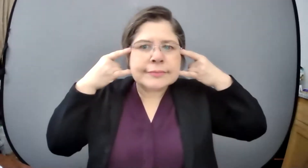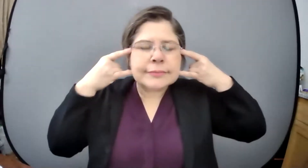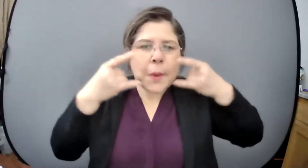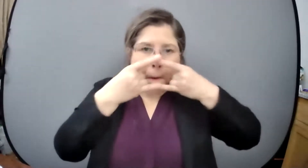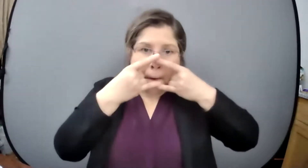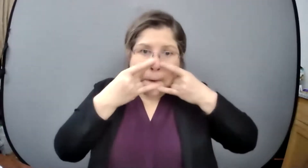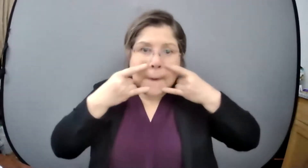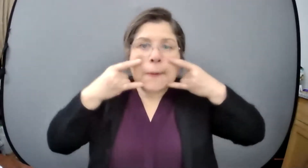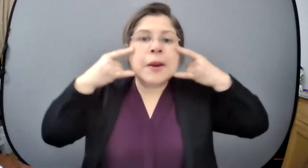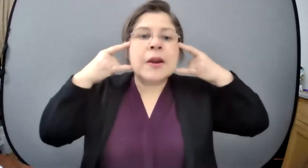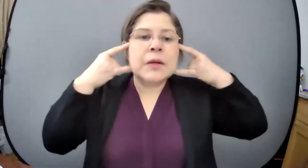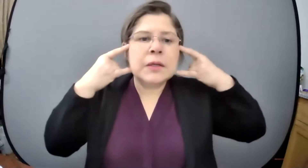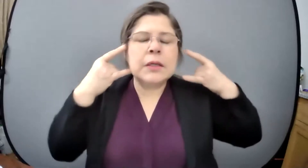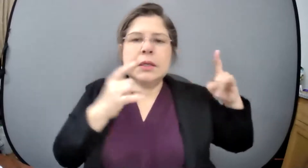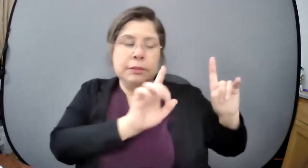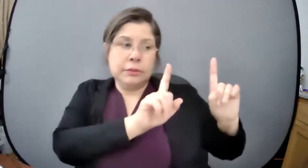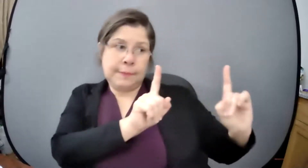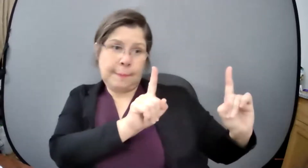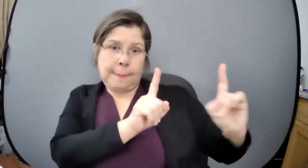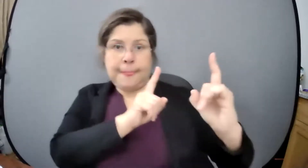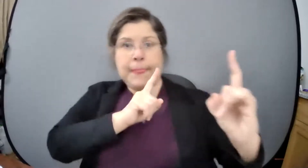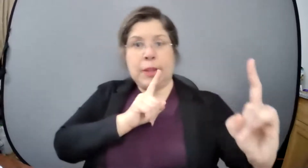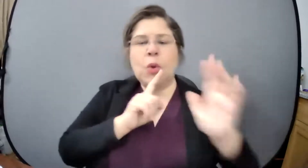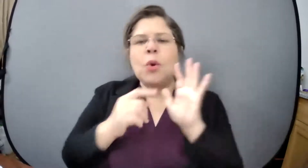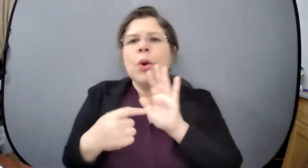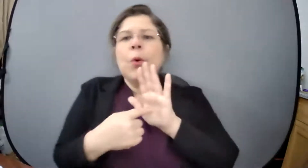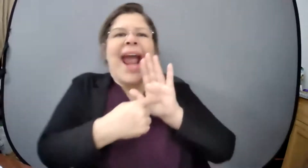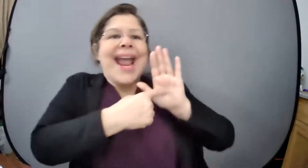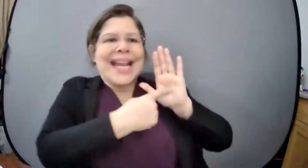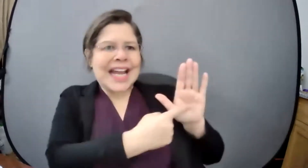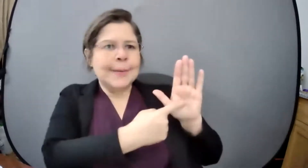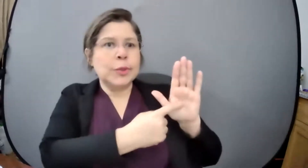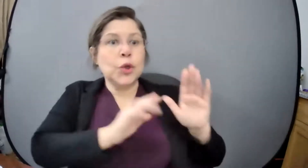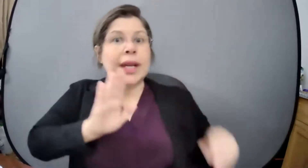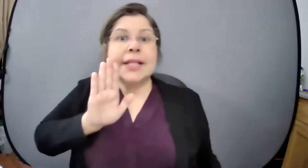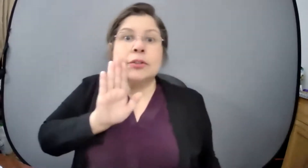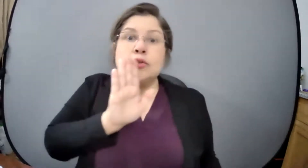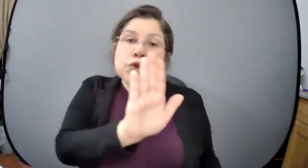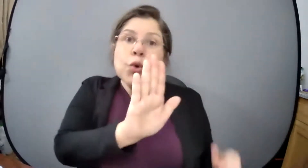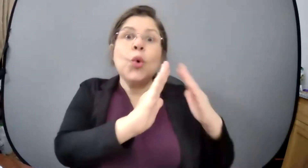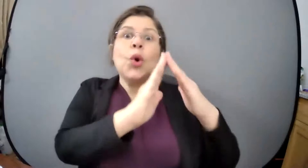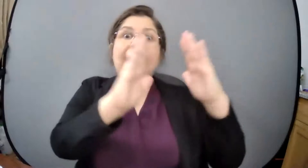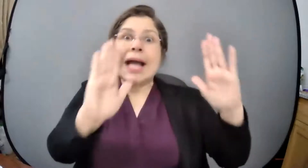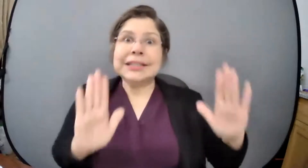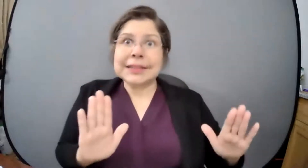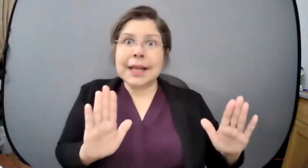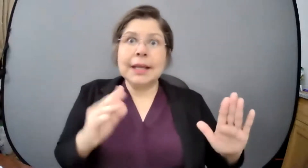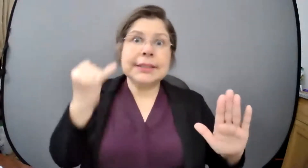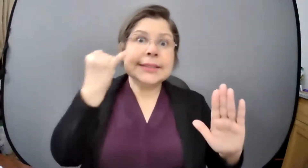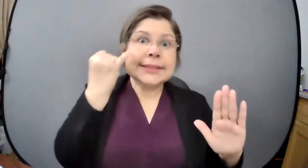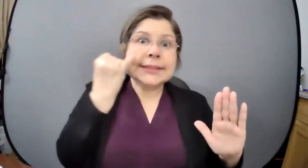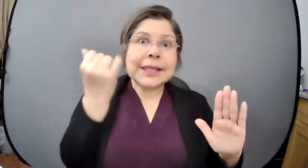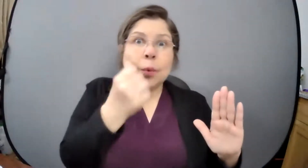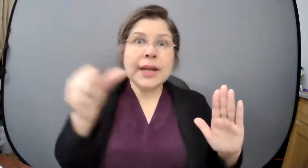utilizaría como un ejemplo de que en tu casa o en nuestras casas siempre puede hay una persona de